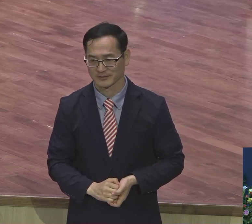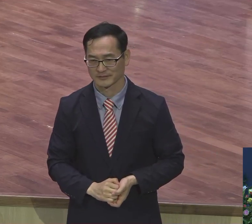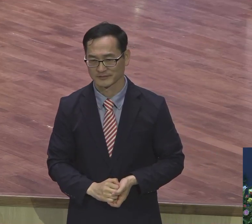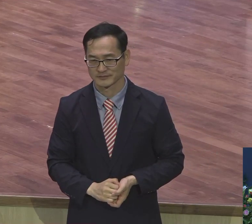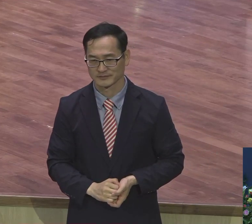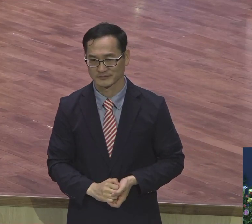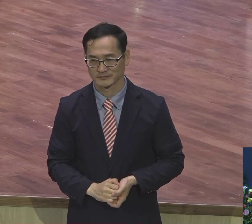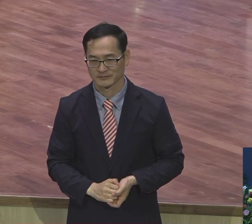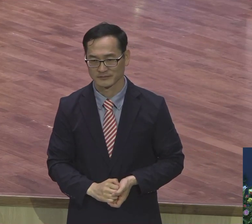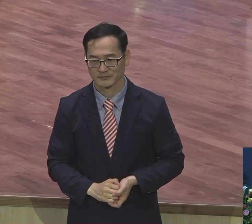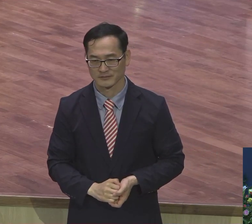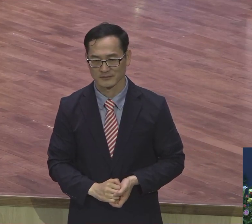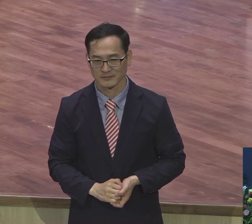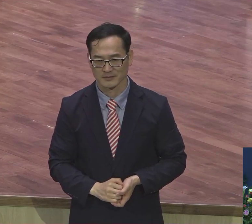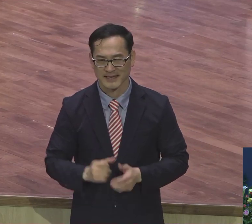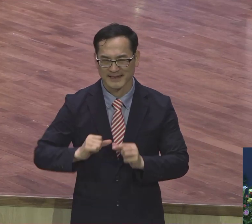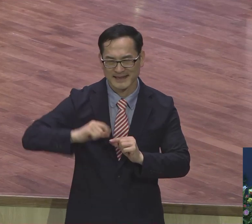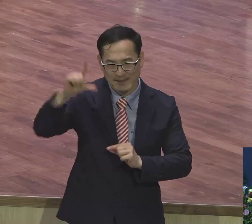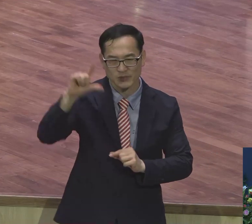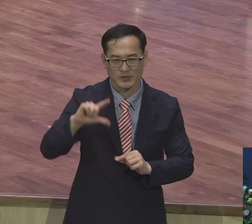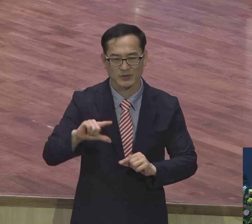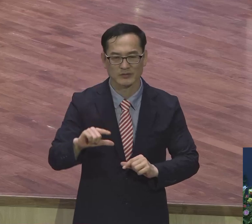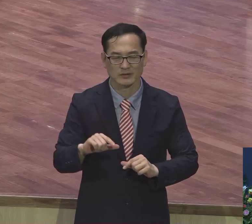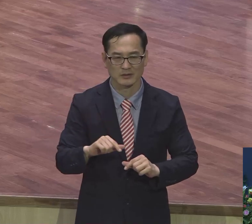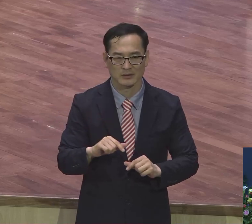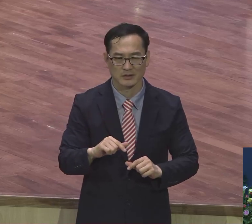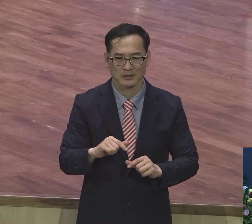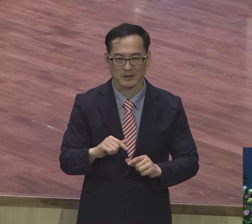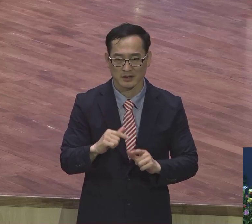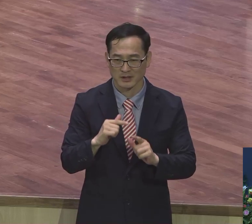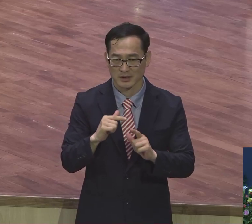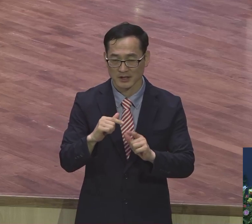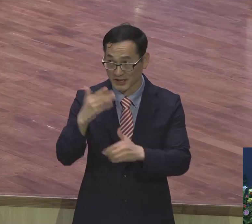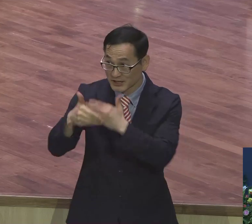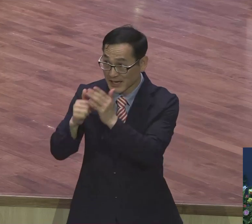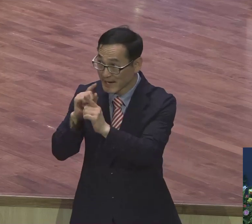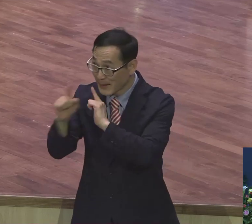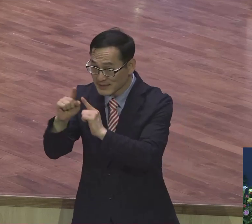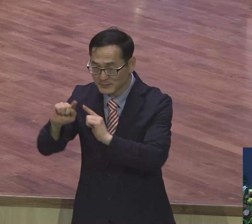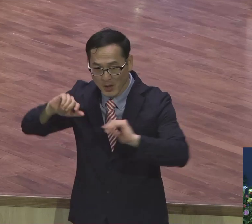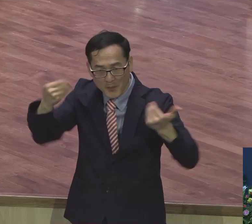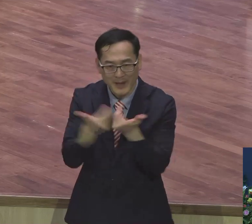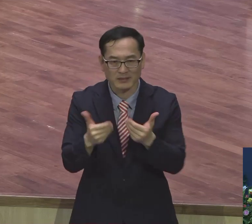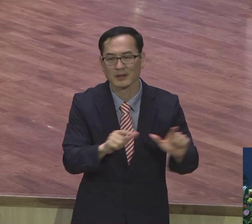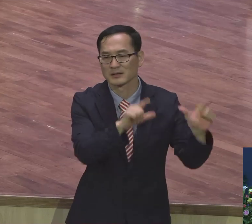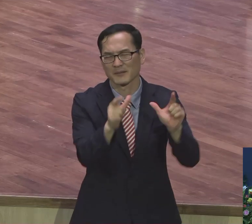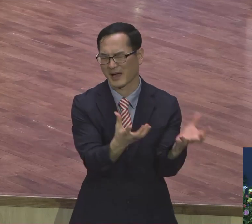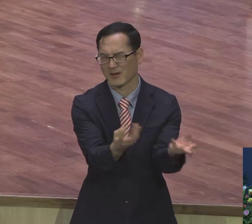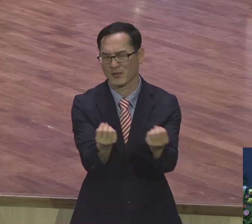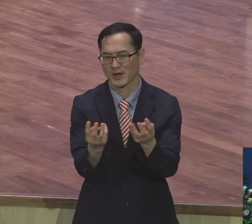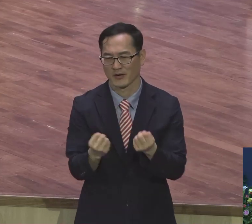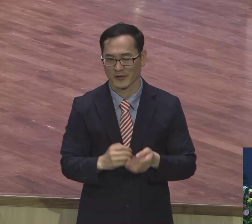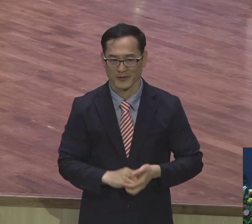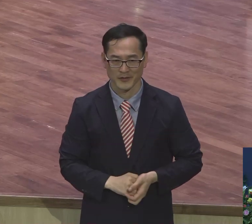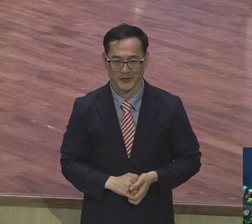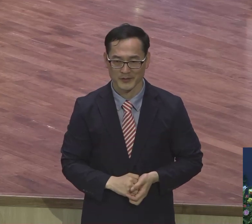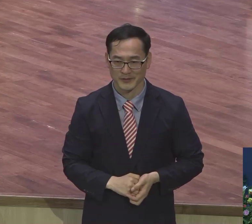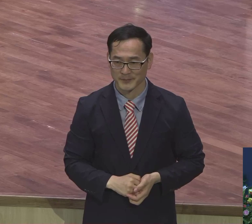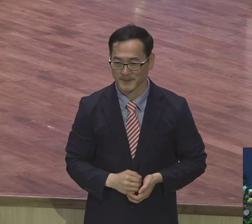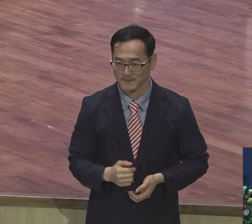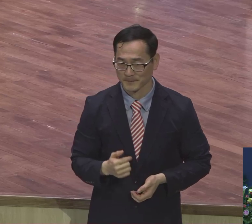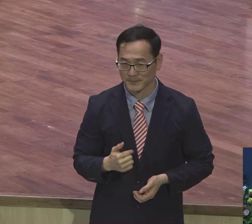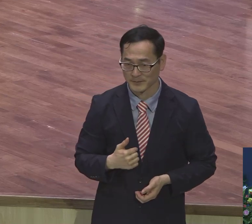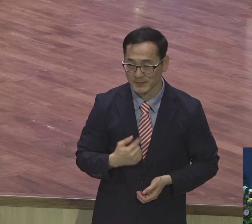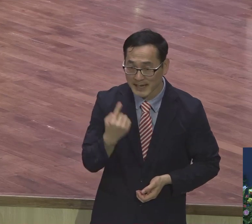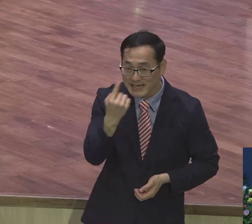대부분이 종교인들이요. 반대로 살아요. 반대로. 성령과 반대. 내 입에서 어떻게